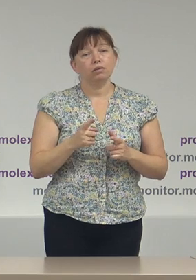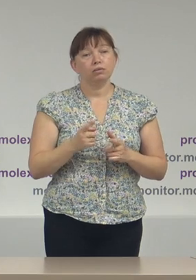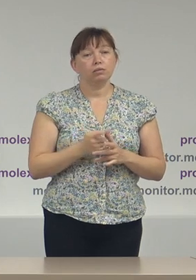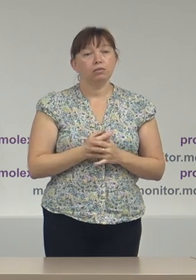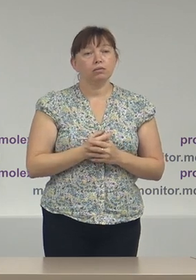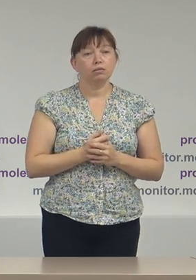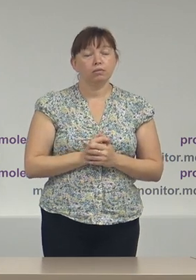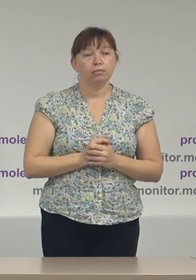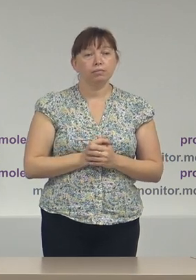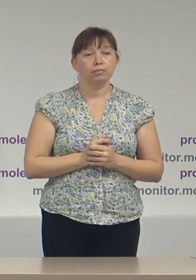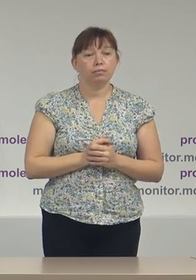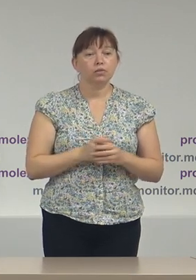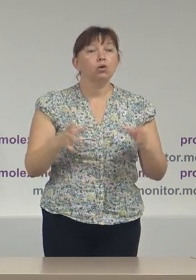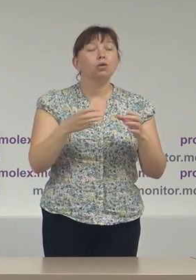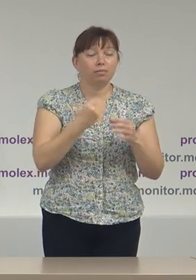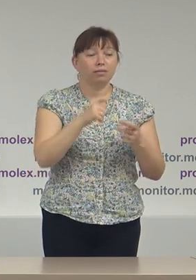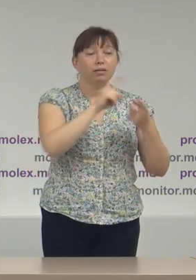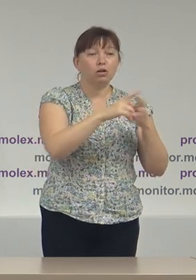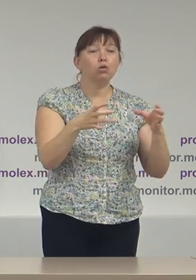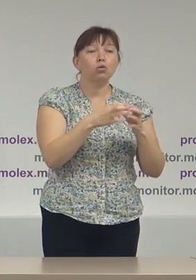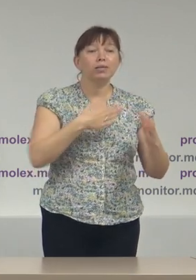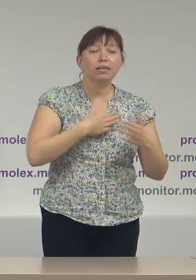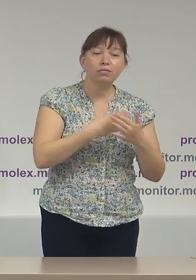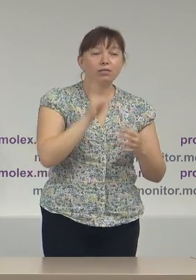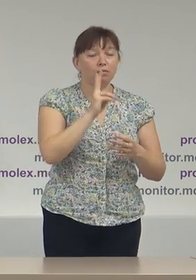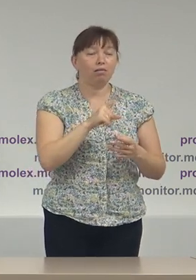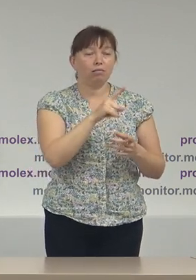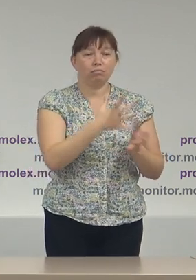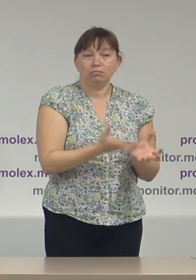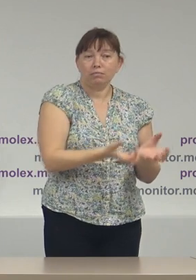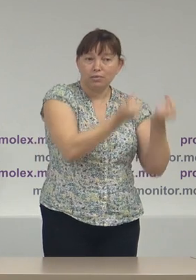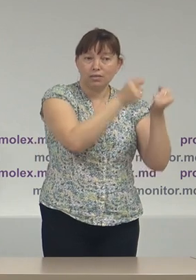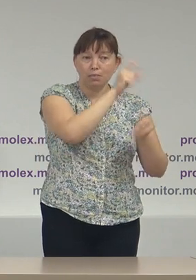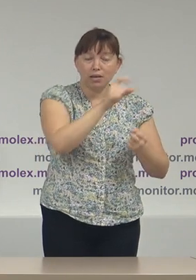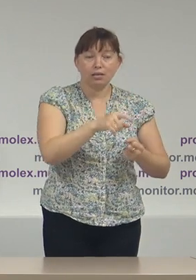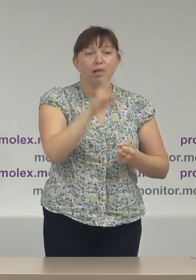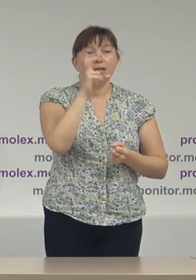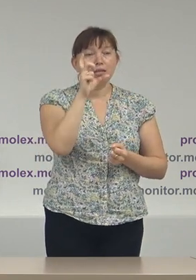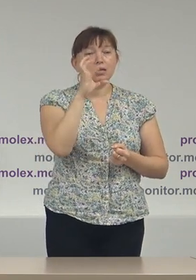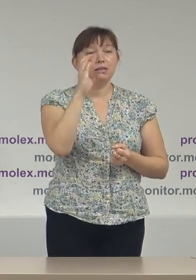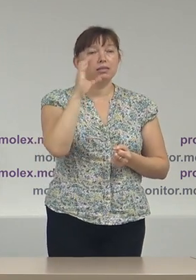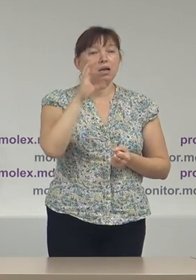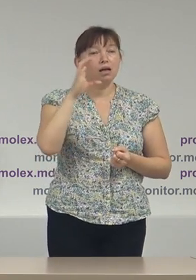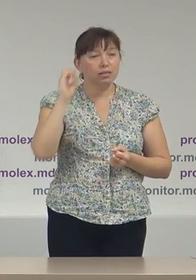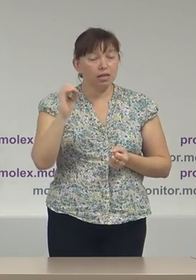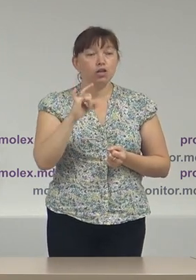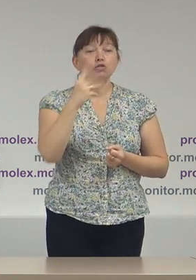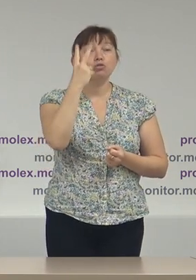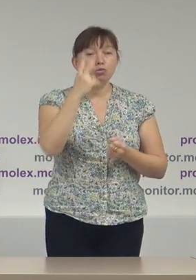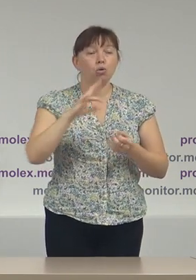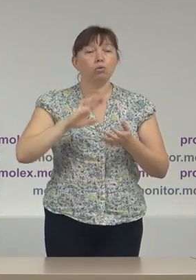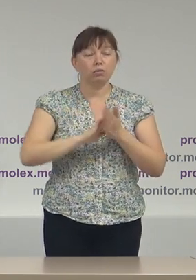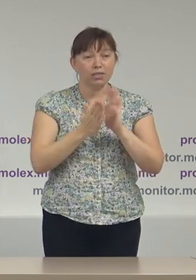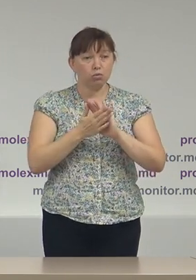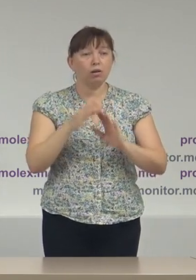grupurile de inițiativă simpatizanței și domnul Anastasie și în două situații e vorba de